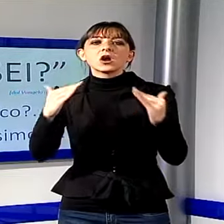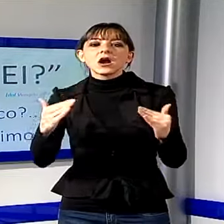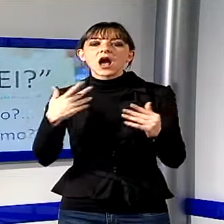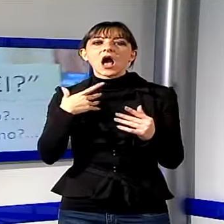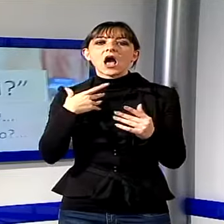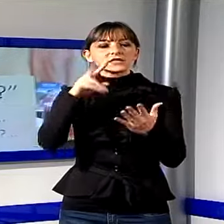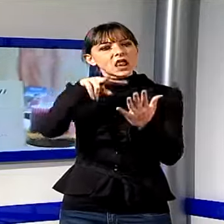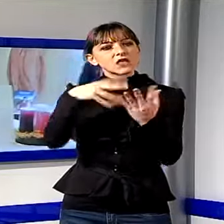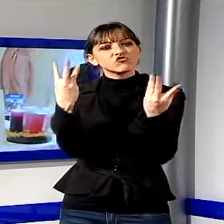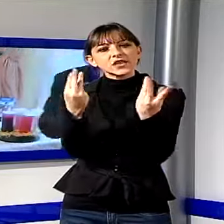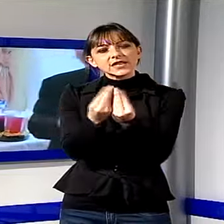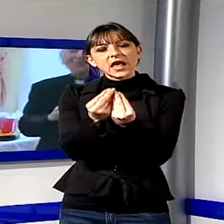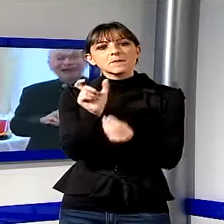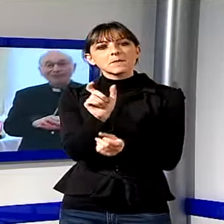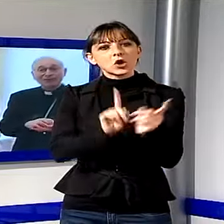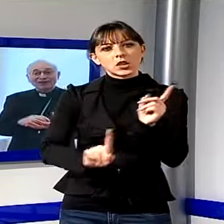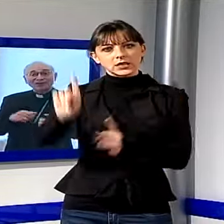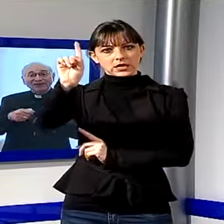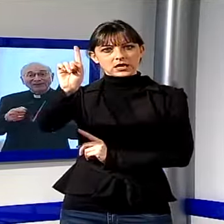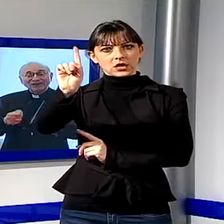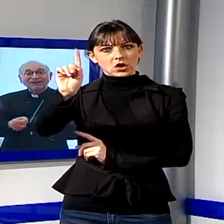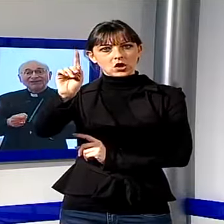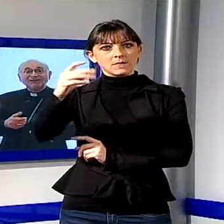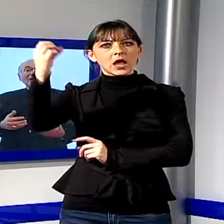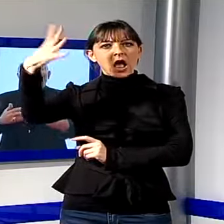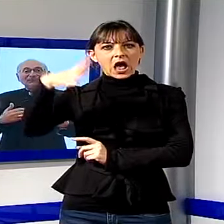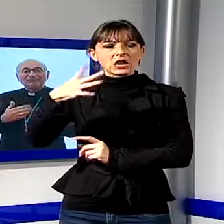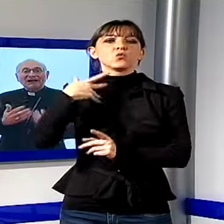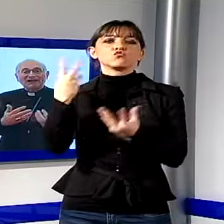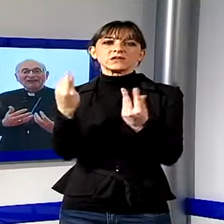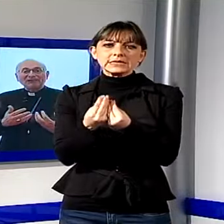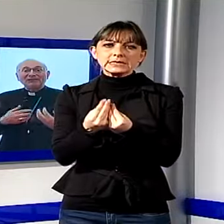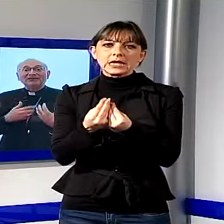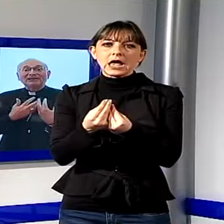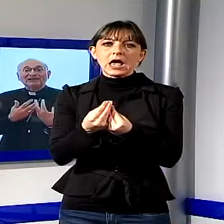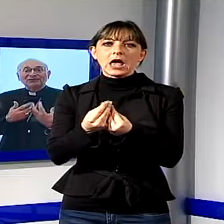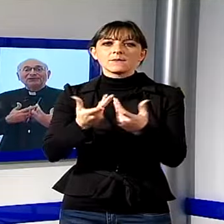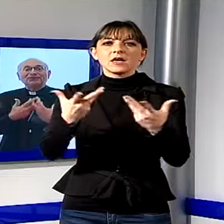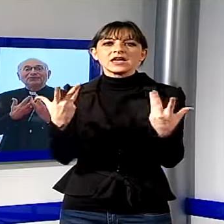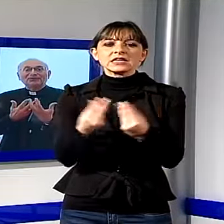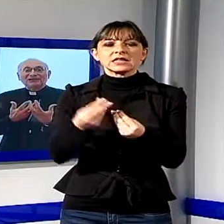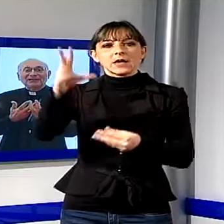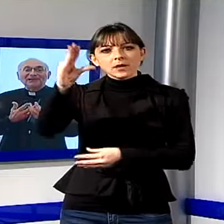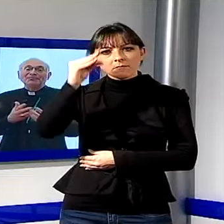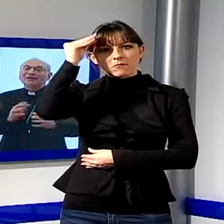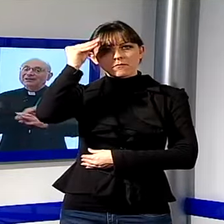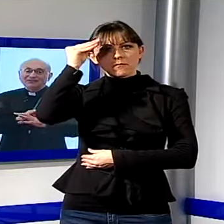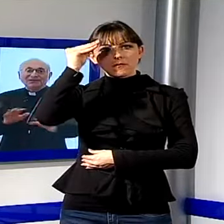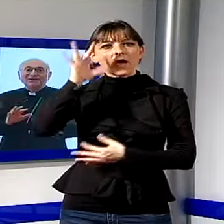parola di Dio, perché proprio alla luce, trovandoci insieme, si impari questa relazione di prossimità, perché davvero